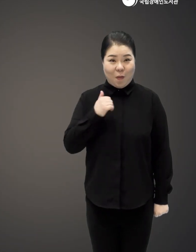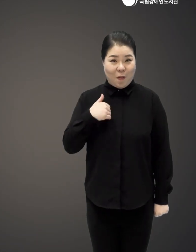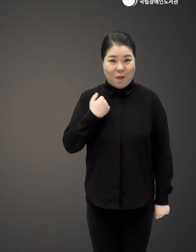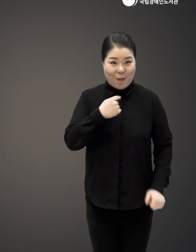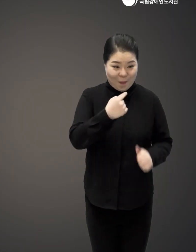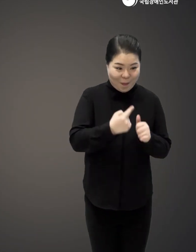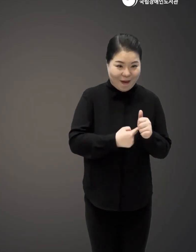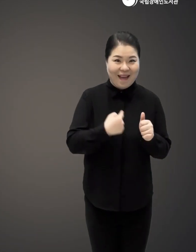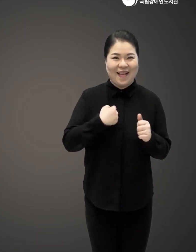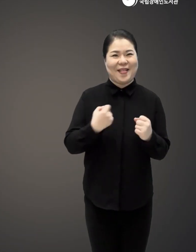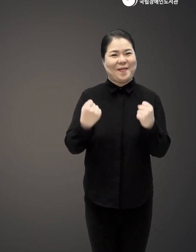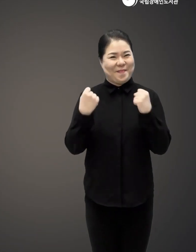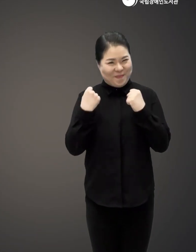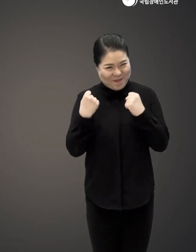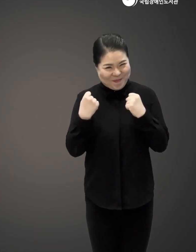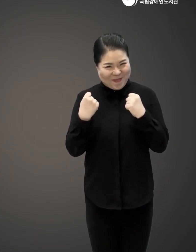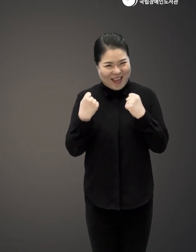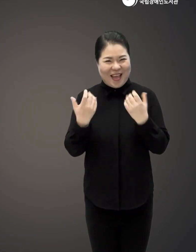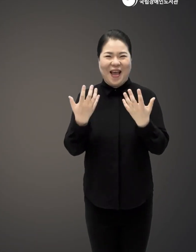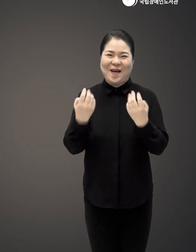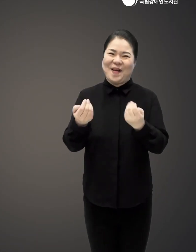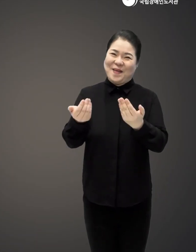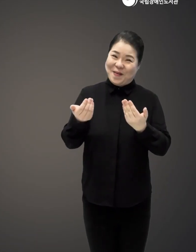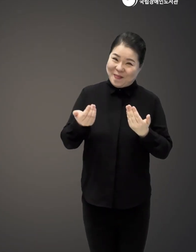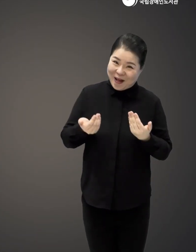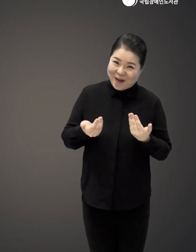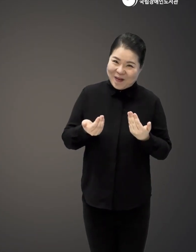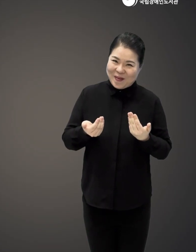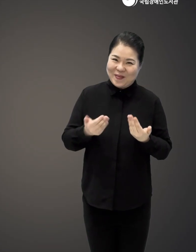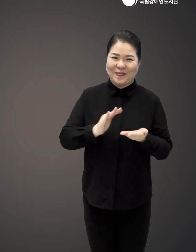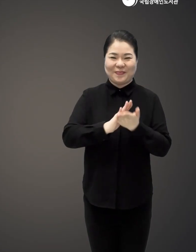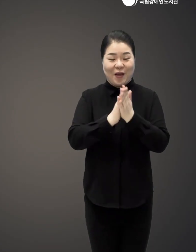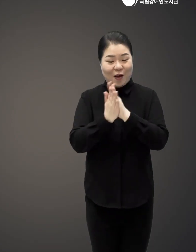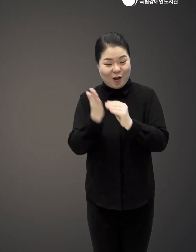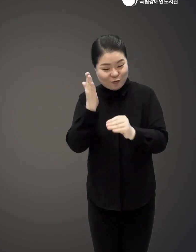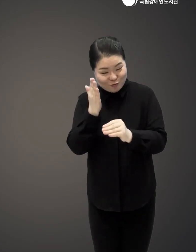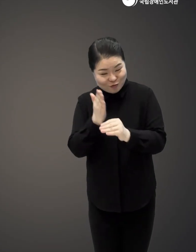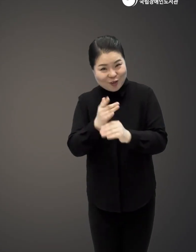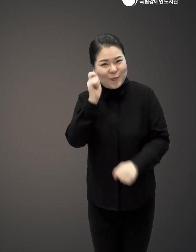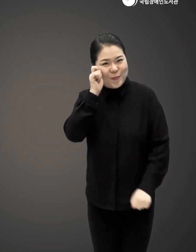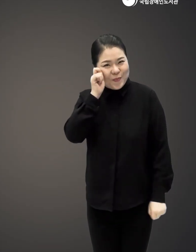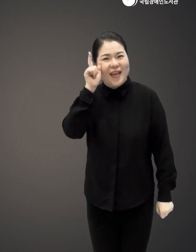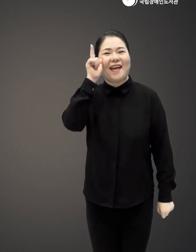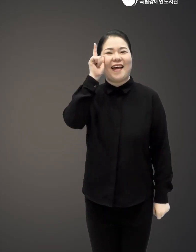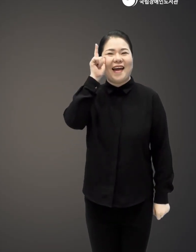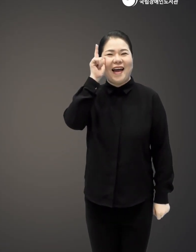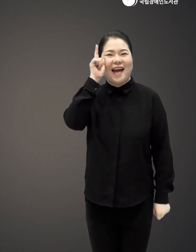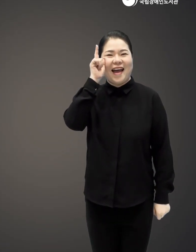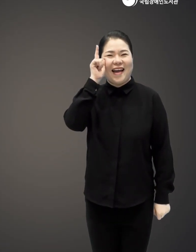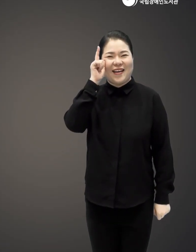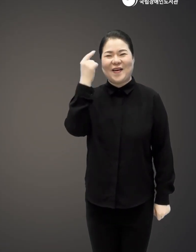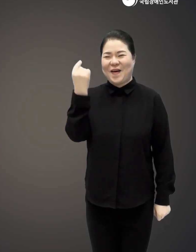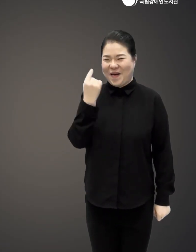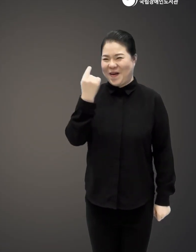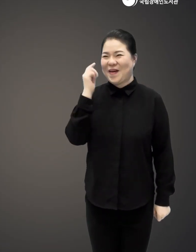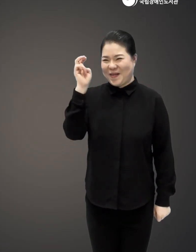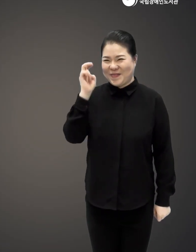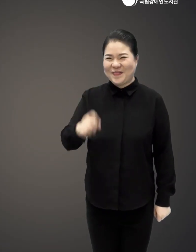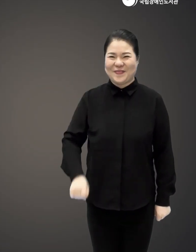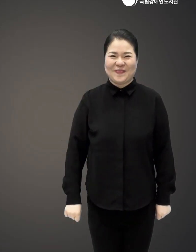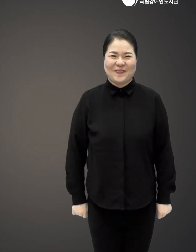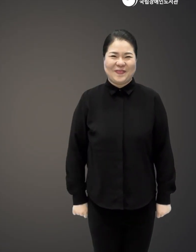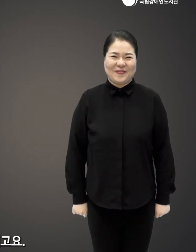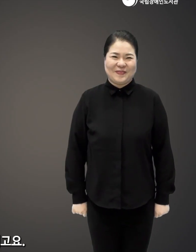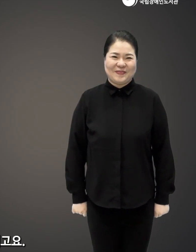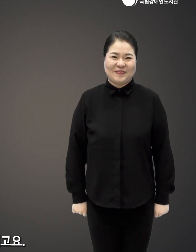나도 모르게 내가 이렇게 많이 힘을 얻었구나 변하고 있구나 라는 자신을 발견할 수 있을 것 같거든요